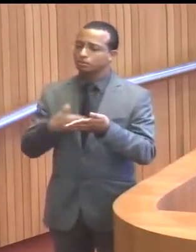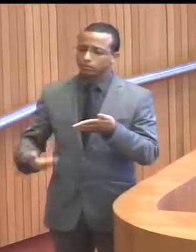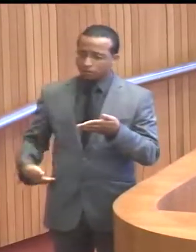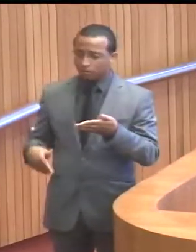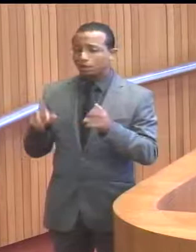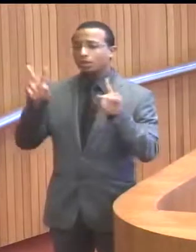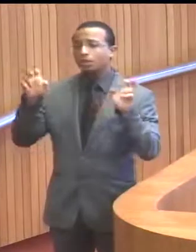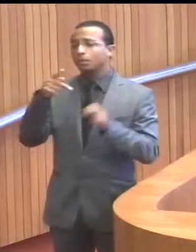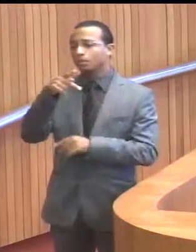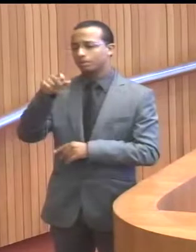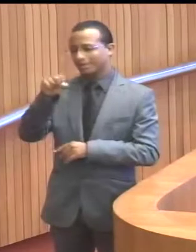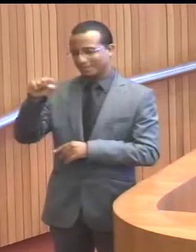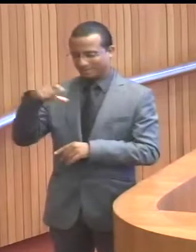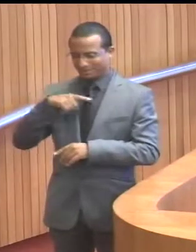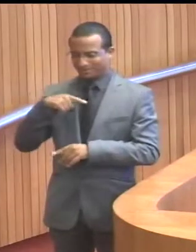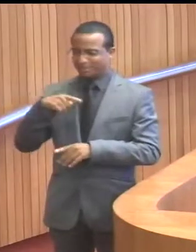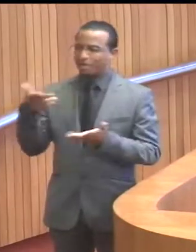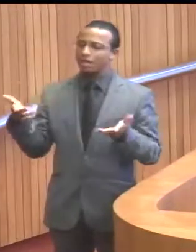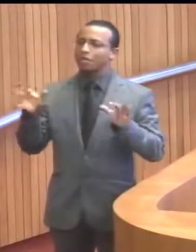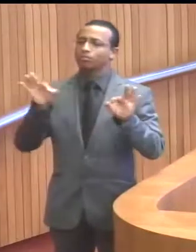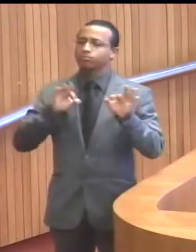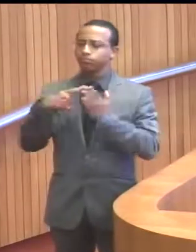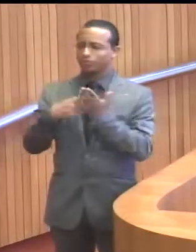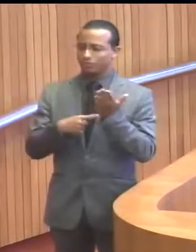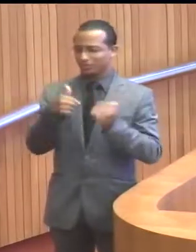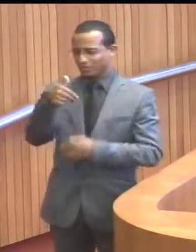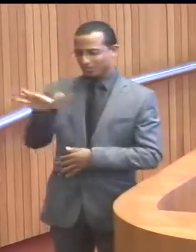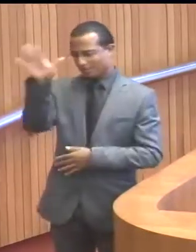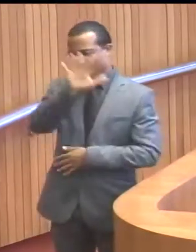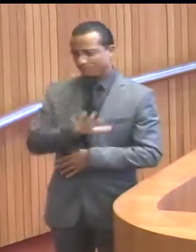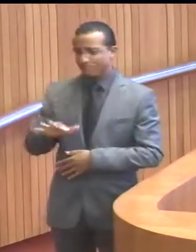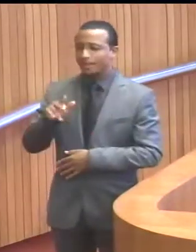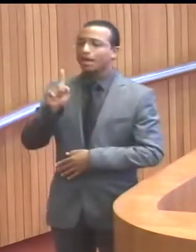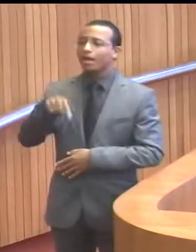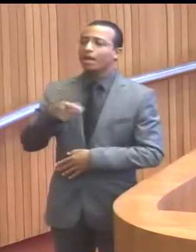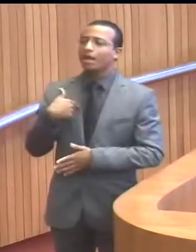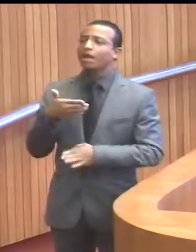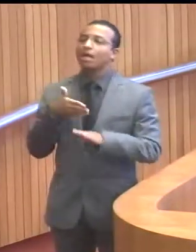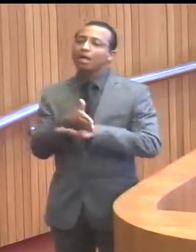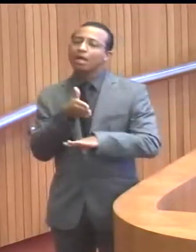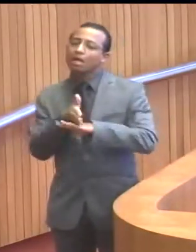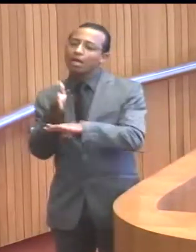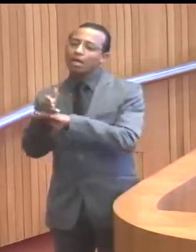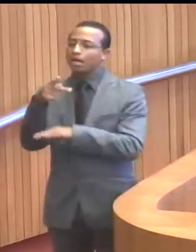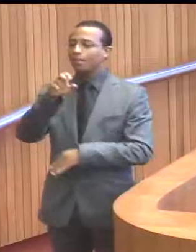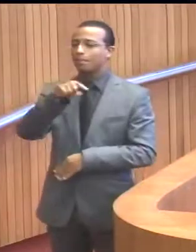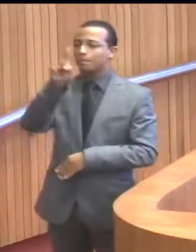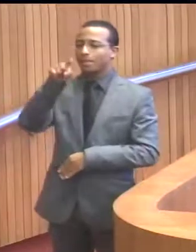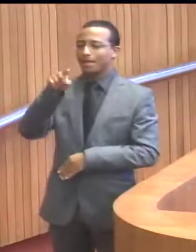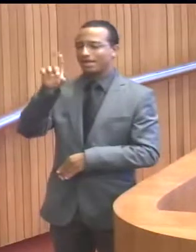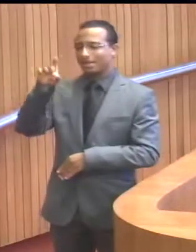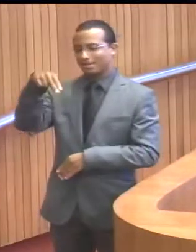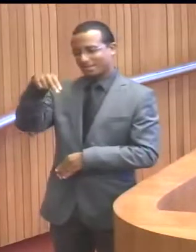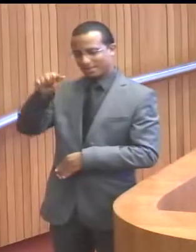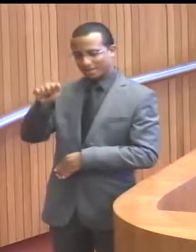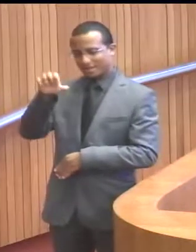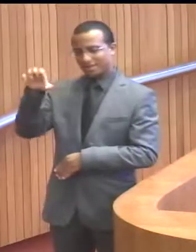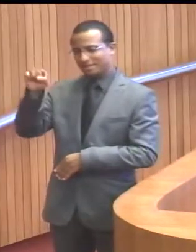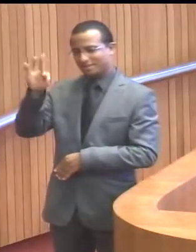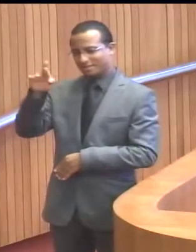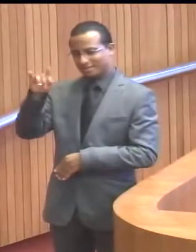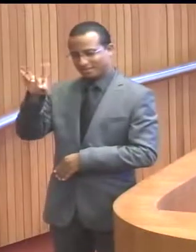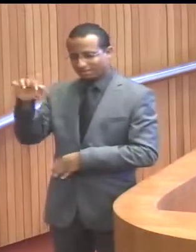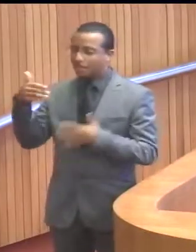Estrada, que é um projeto nacional, onde os militantes do partido vão fazer exatamente essa